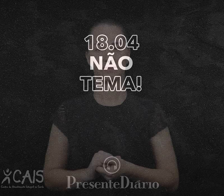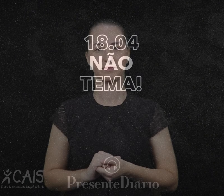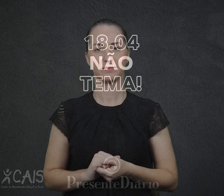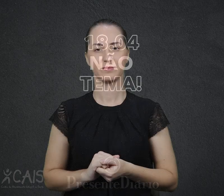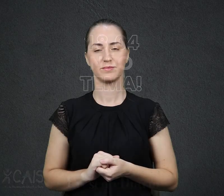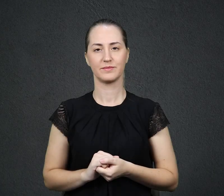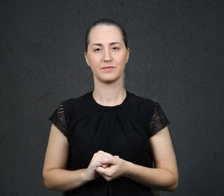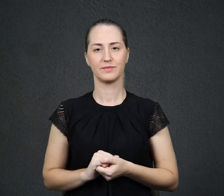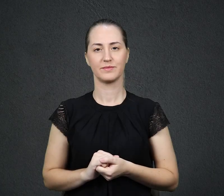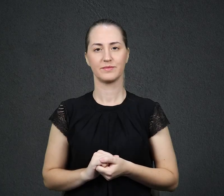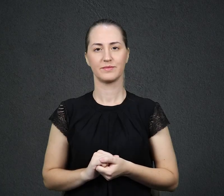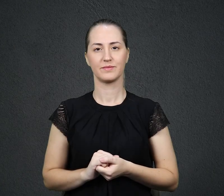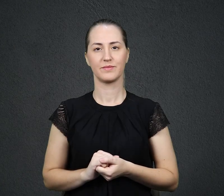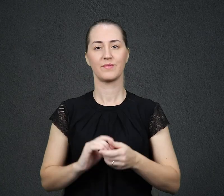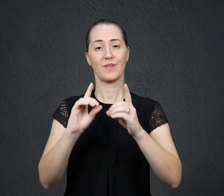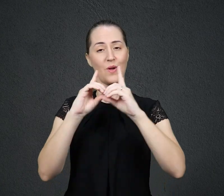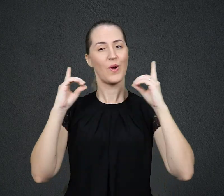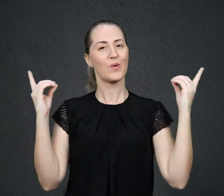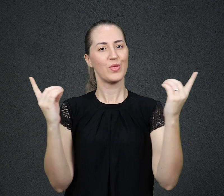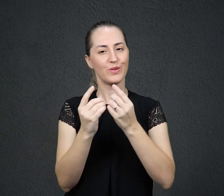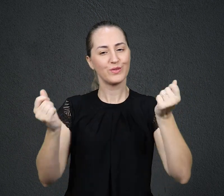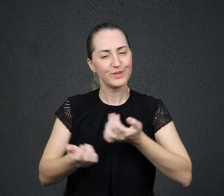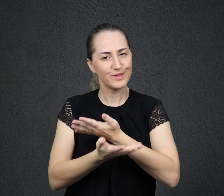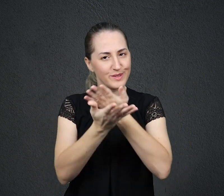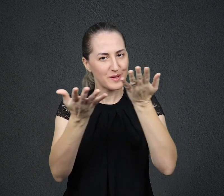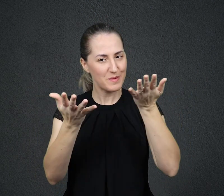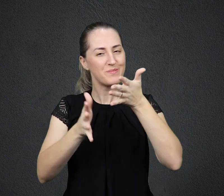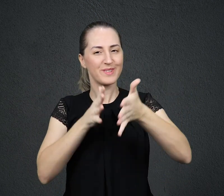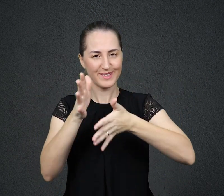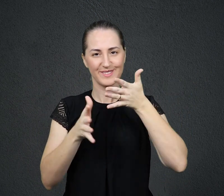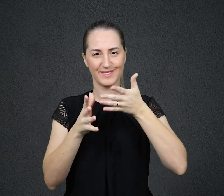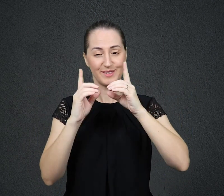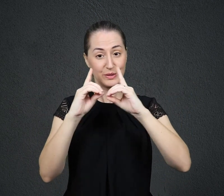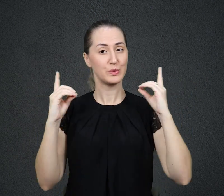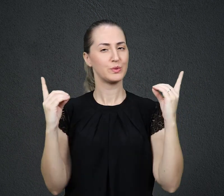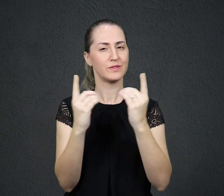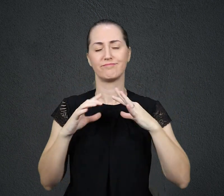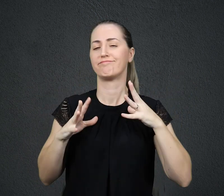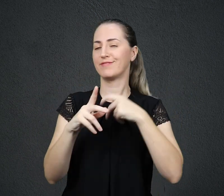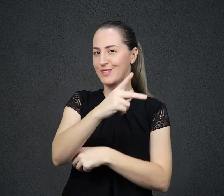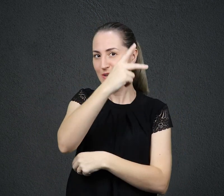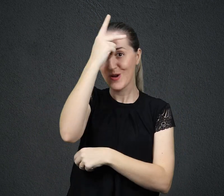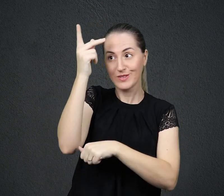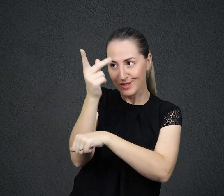OUÇA AGORA PRESENTE DIÁRIO O DEVOCIONAL DE TODOS OS QUE BUSCAM A DEUS